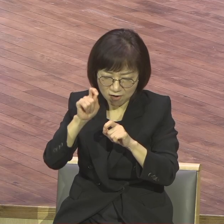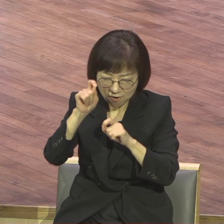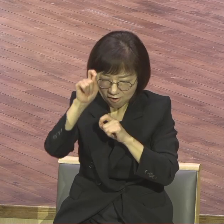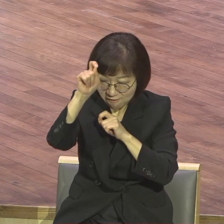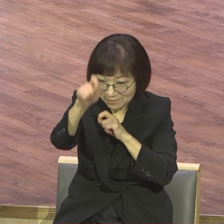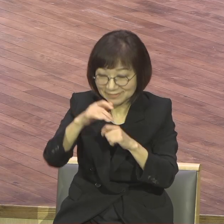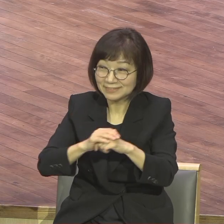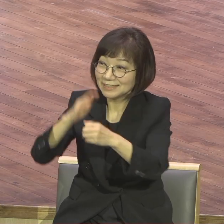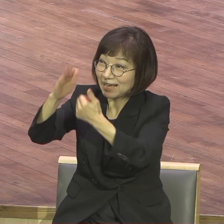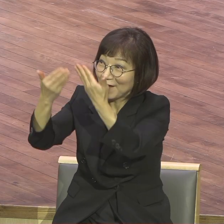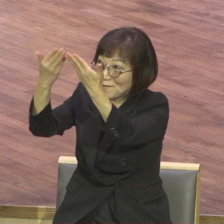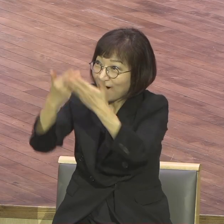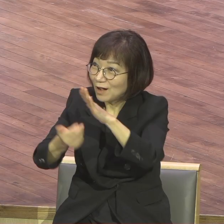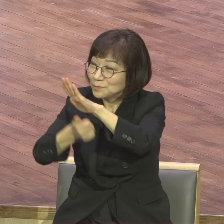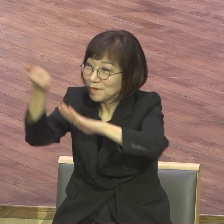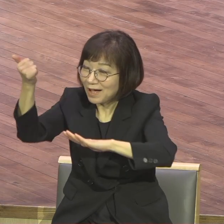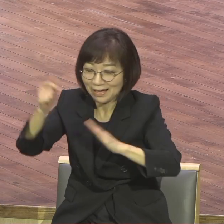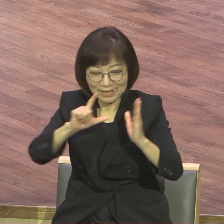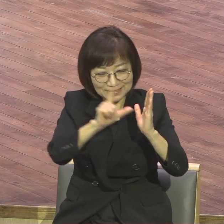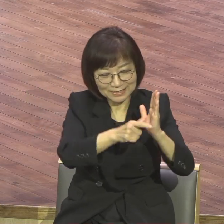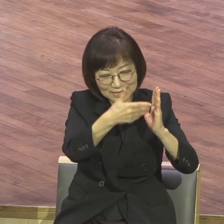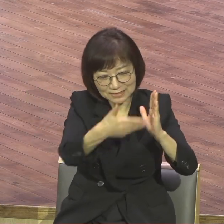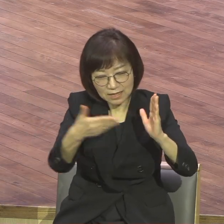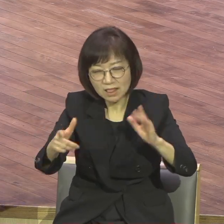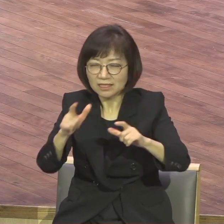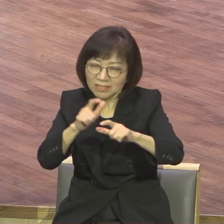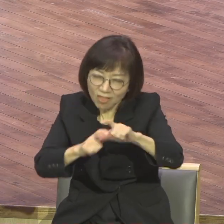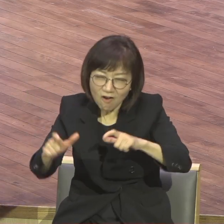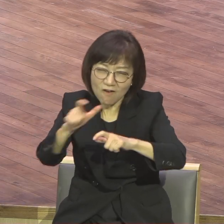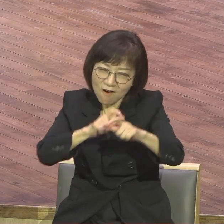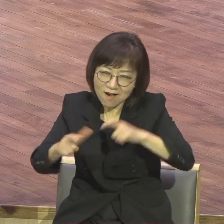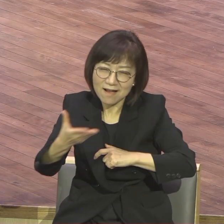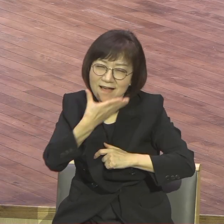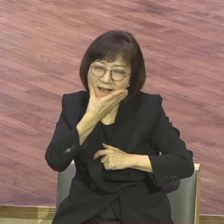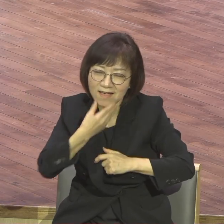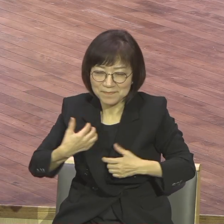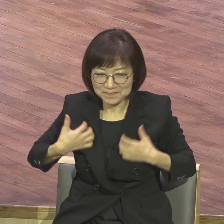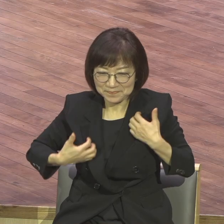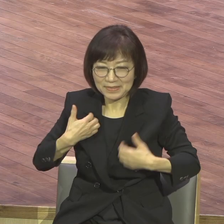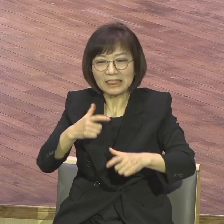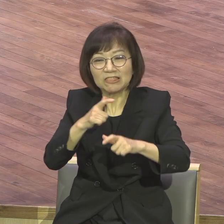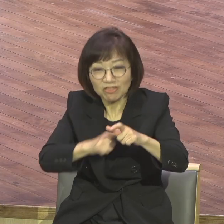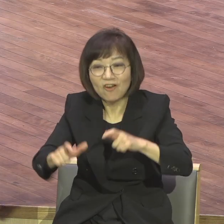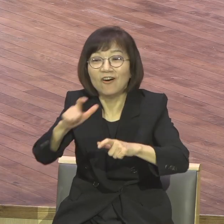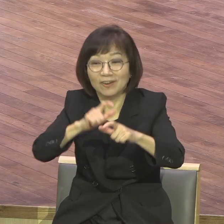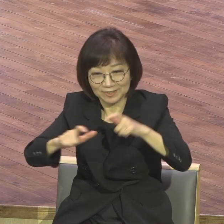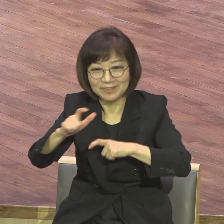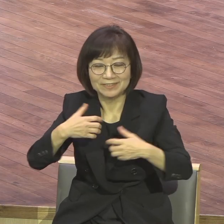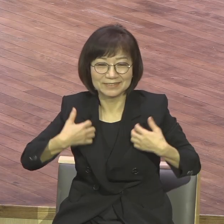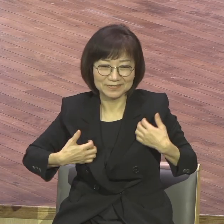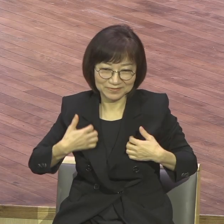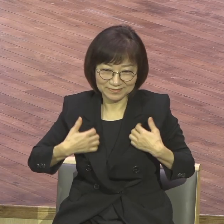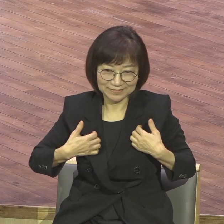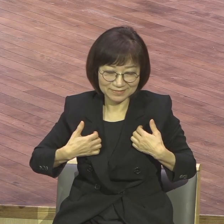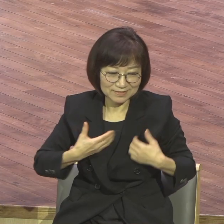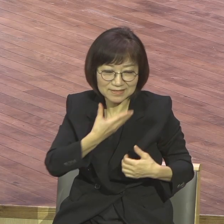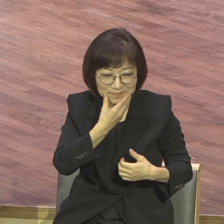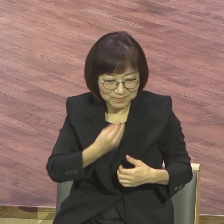시간이 가면 갈수록 더 행복과 기쁨은 계속 샘솟듯이 솟아나는 것이다. 영계 보드